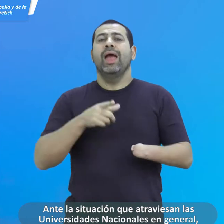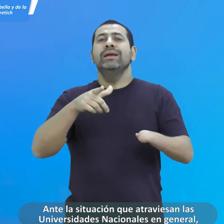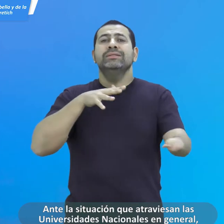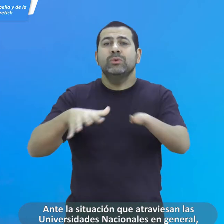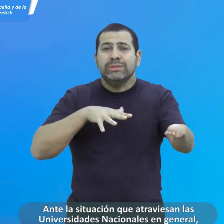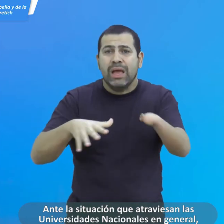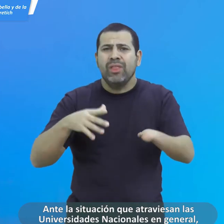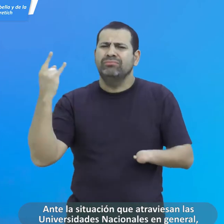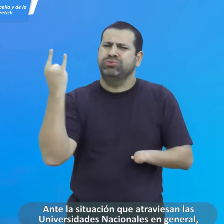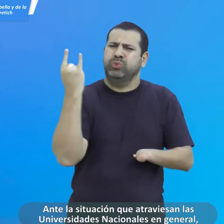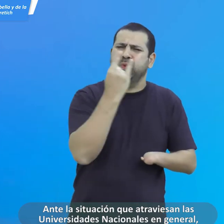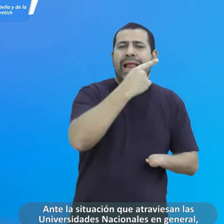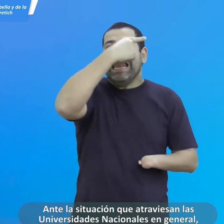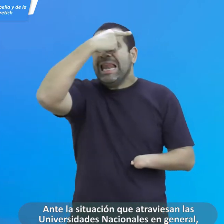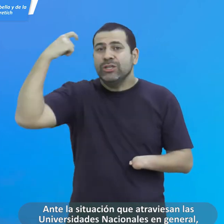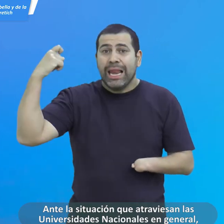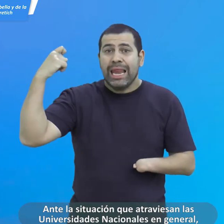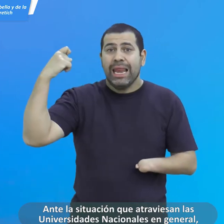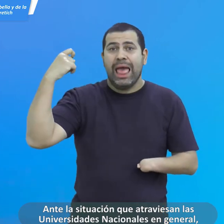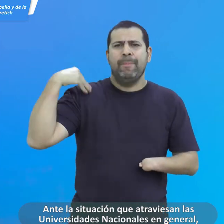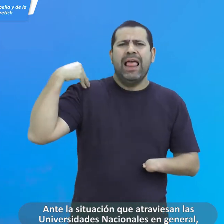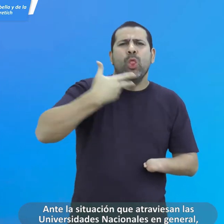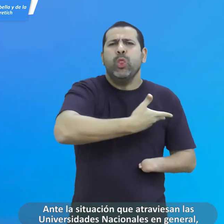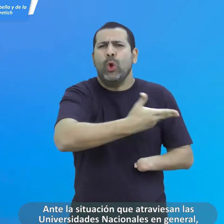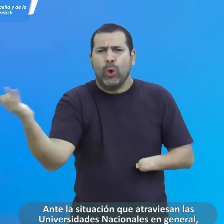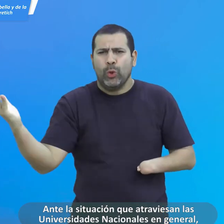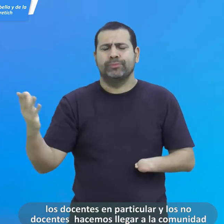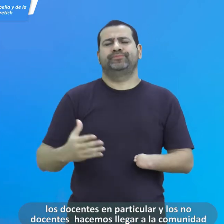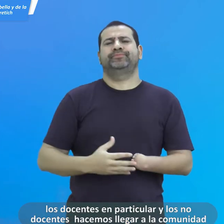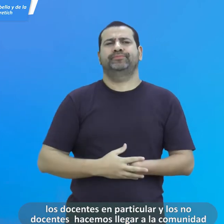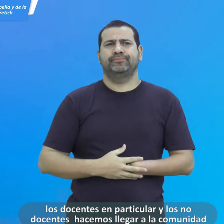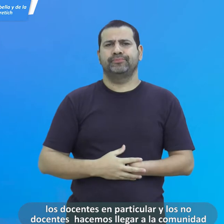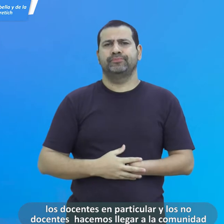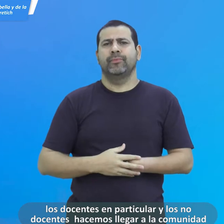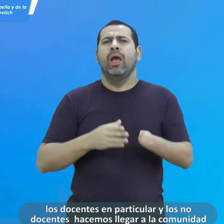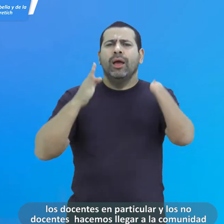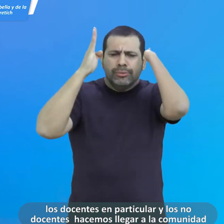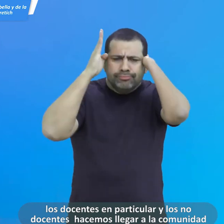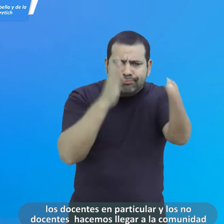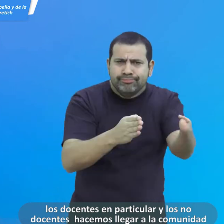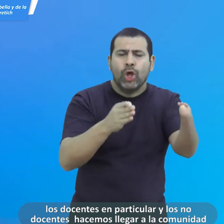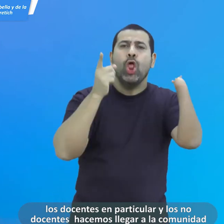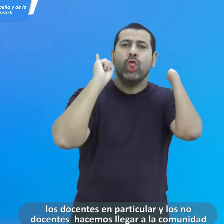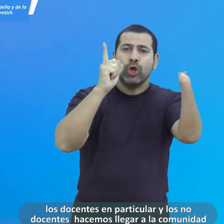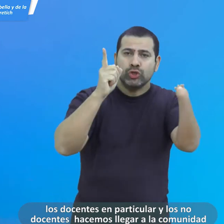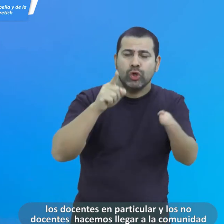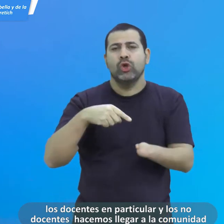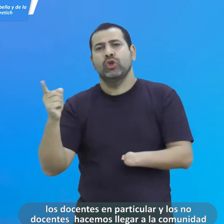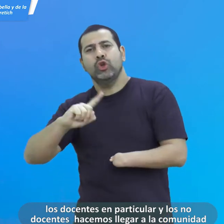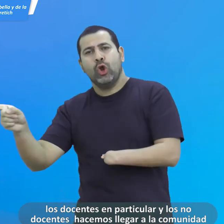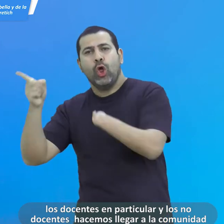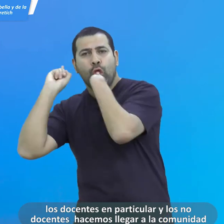Ante la situación que atraviesan las universidades nacionales en general, los docentes en particular